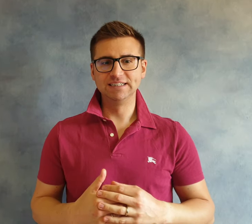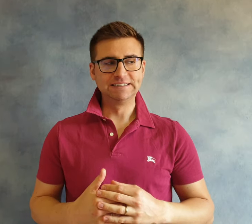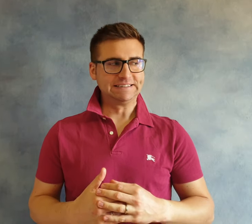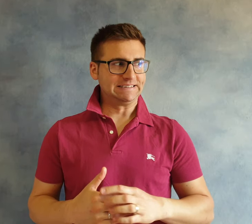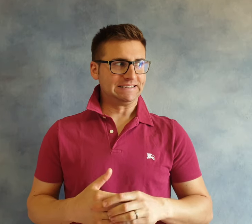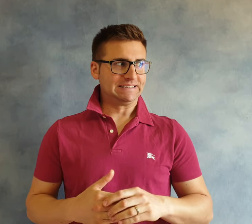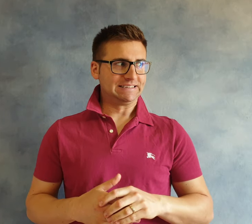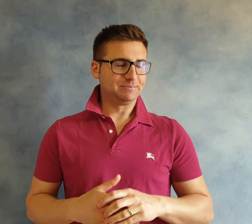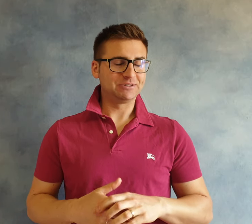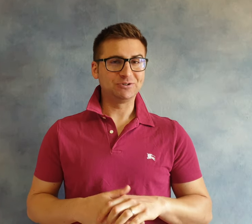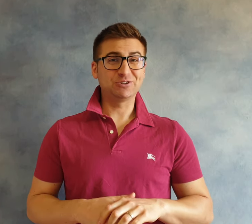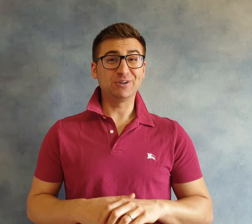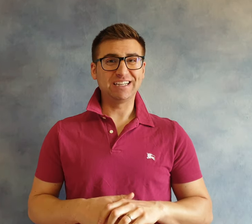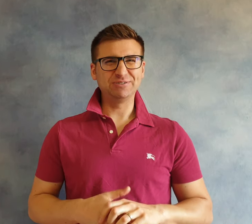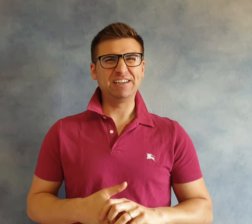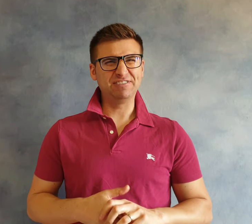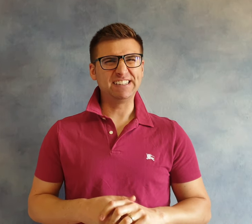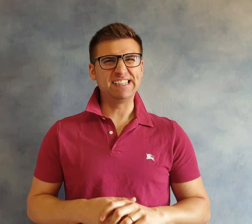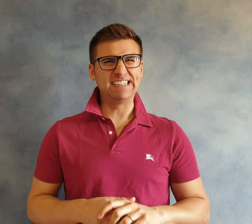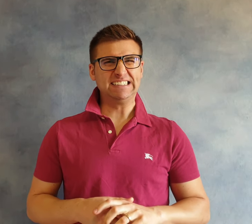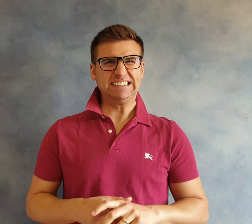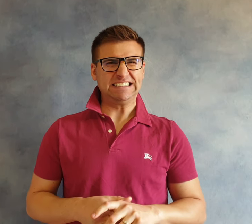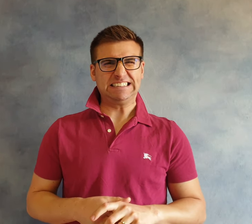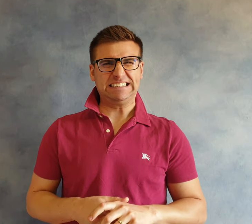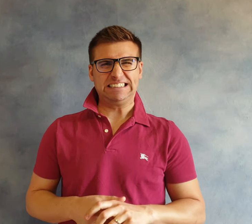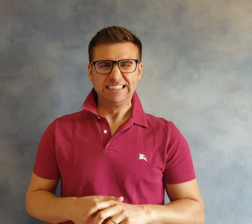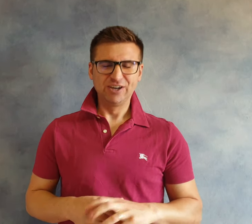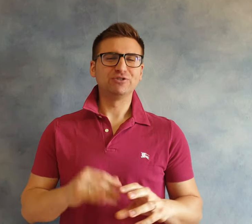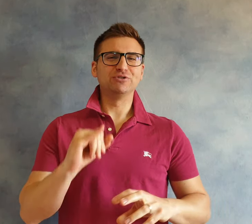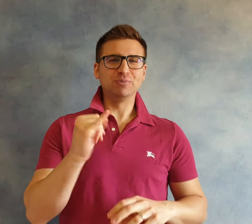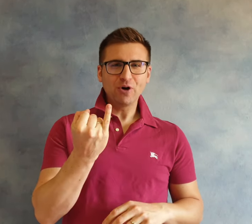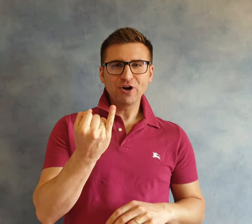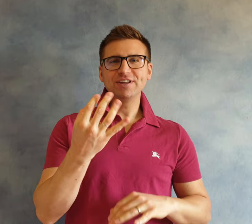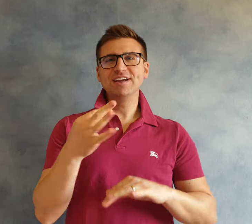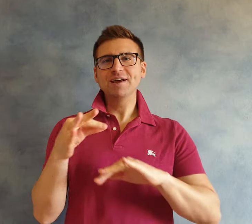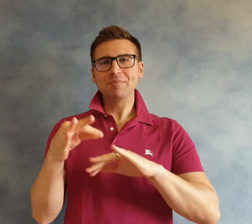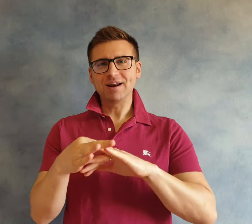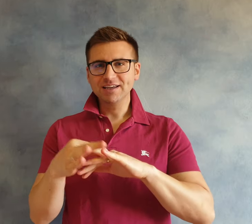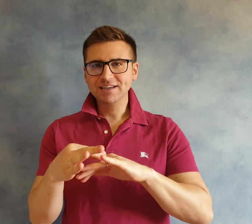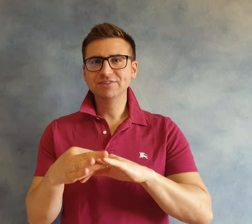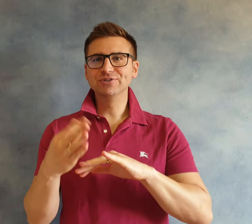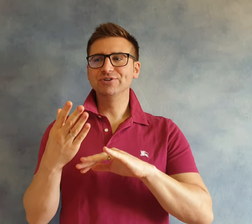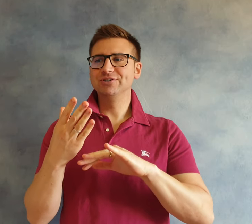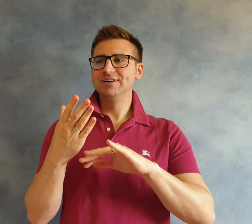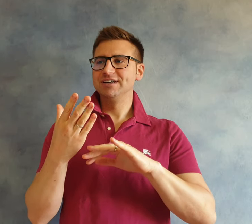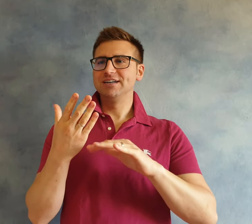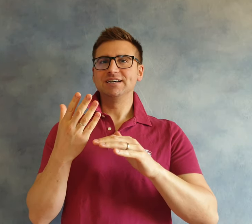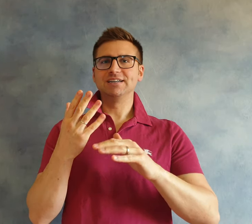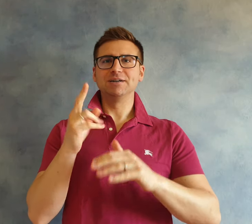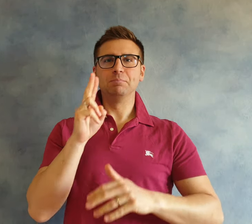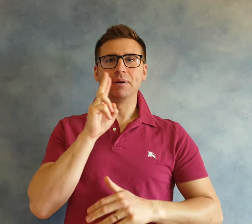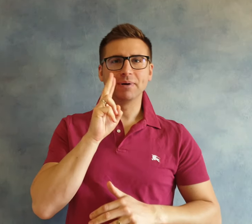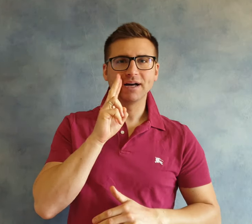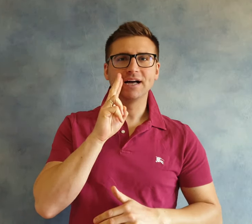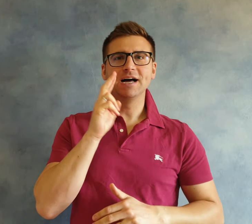mi sono scordato dei figli ho detto moglie marito papà